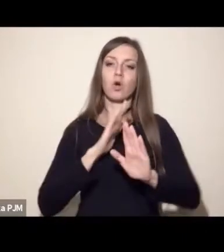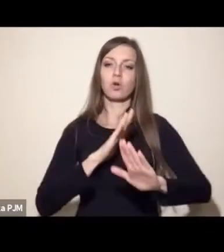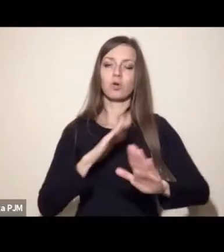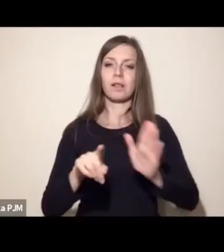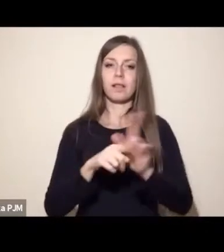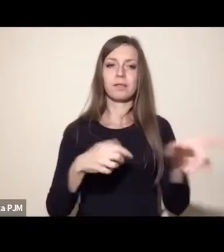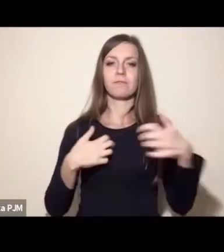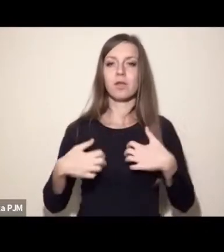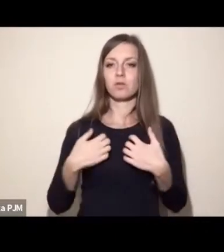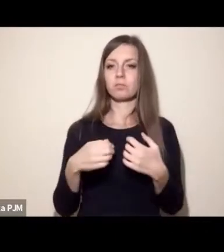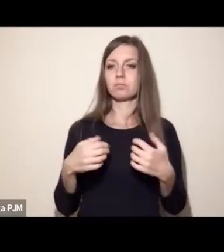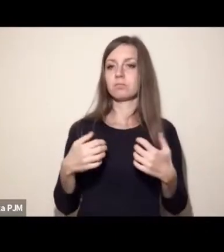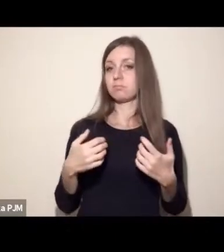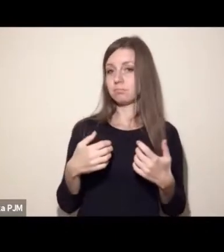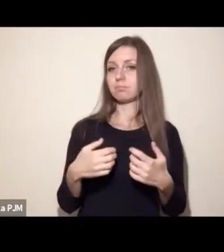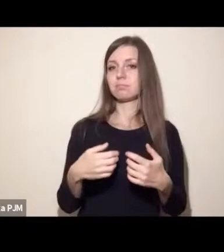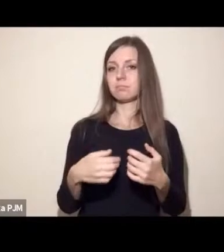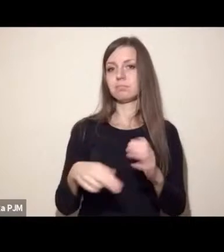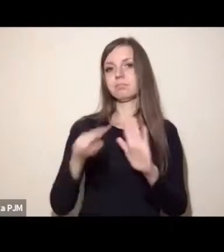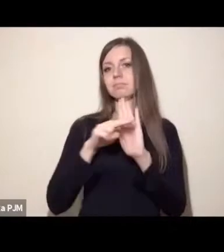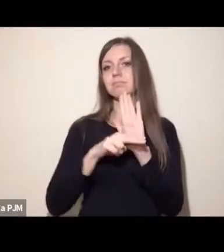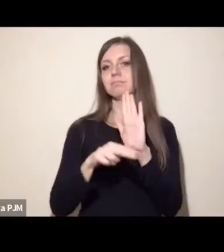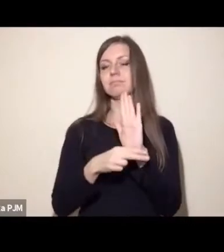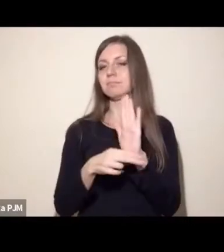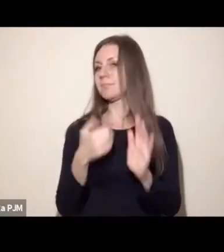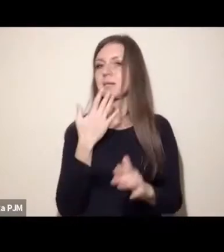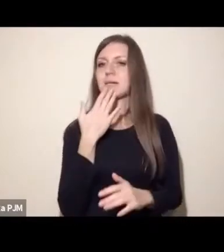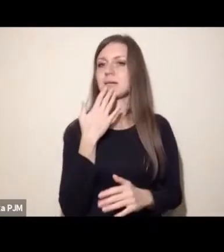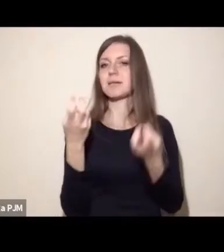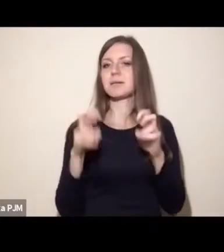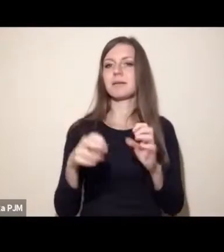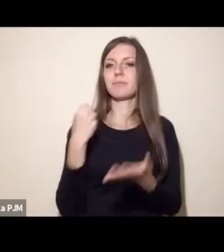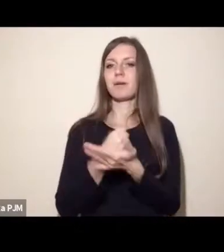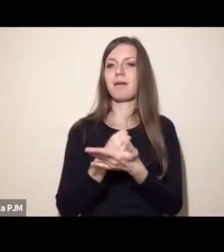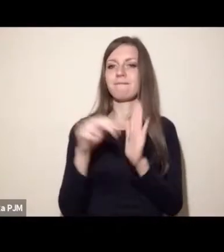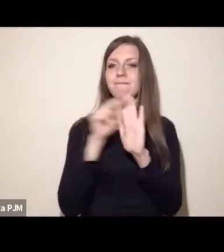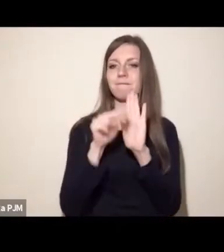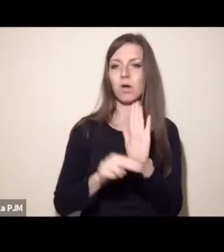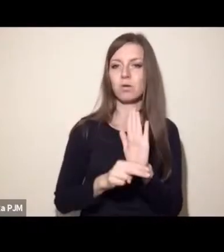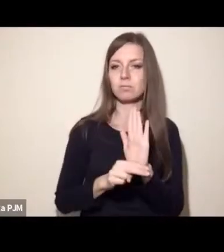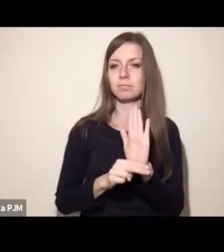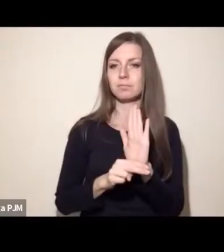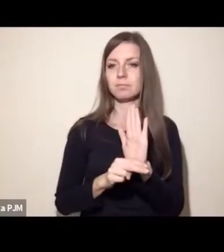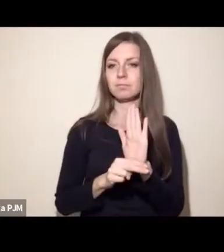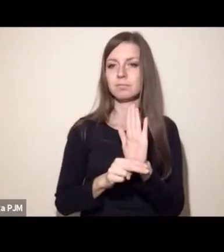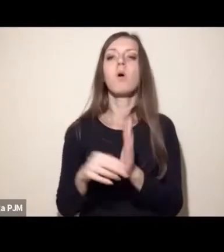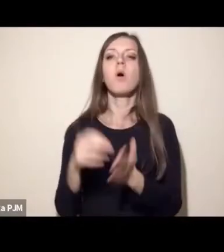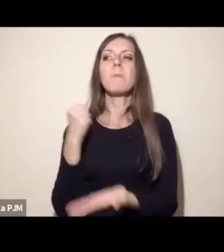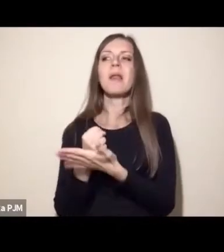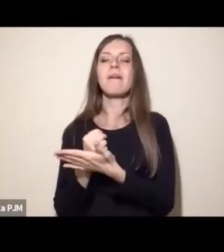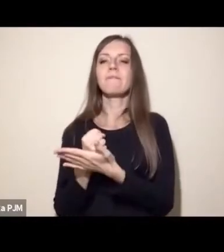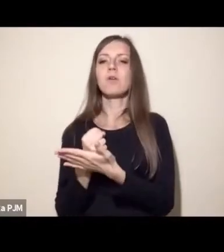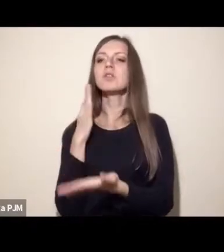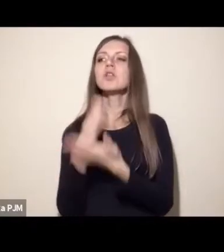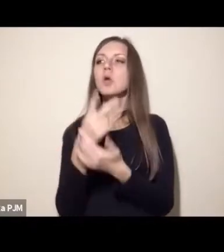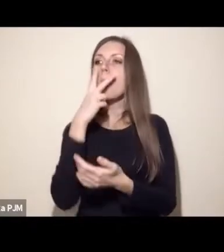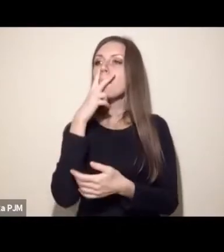powinno iść za tym usankcjonowanie pewnego systemu, które nie widzi tylko i wyłącznie ludzi w takim systemie